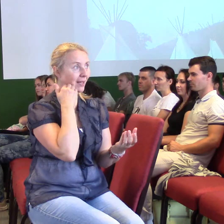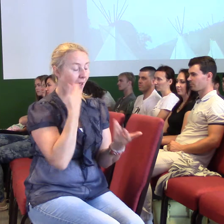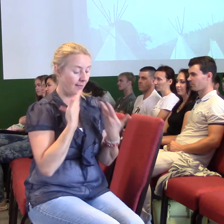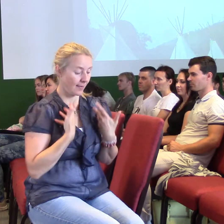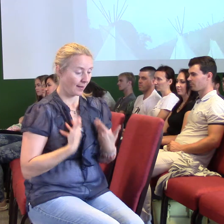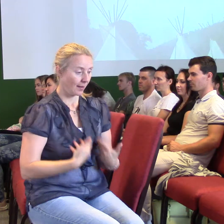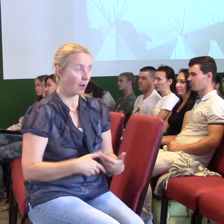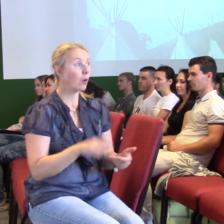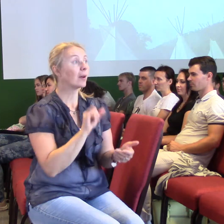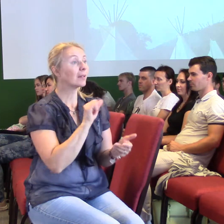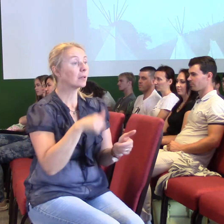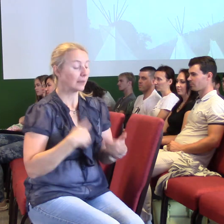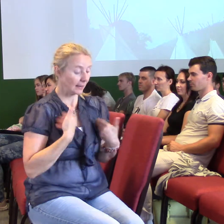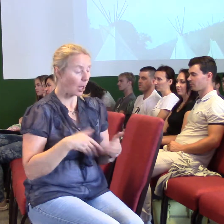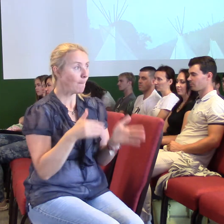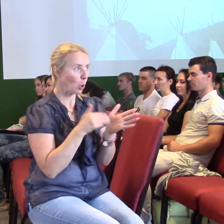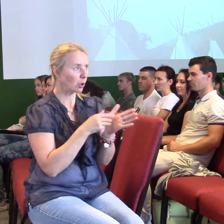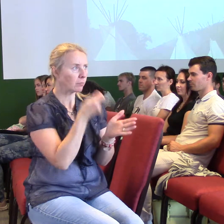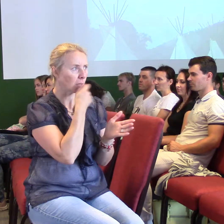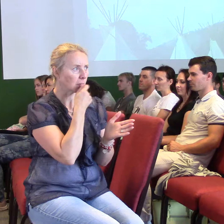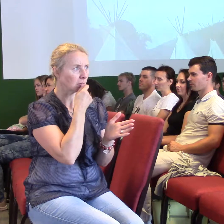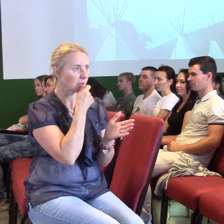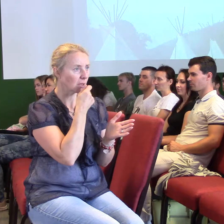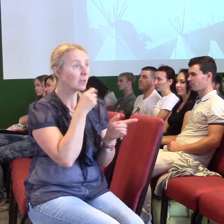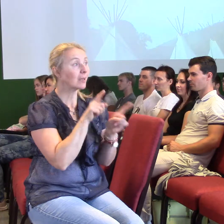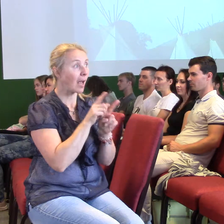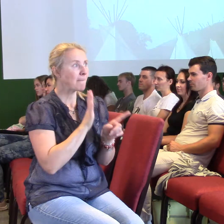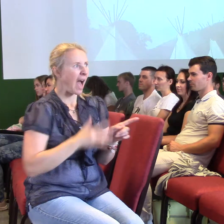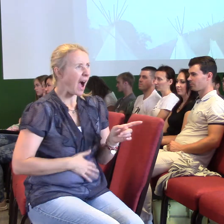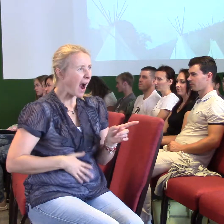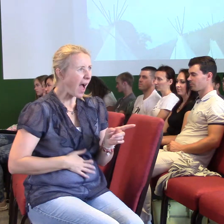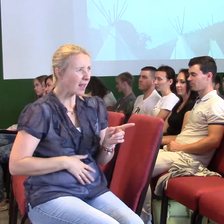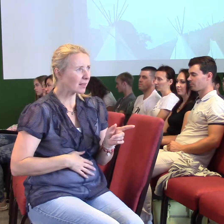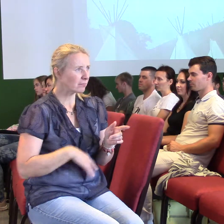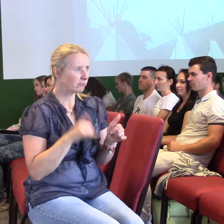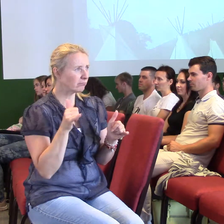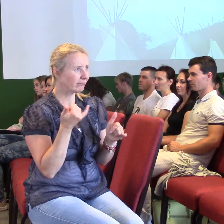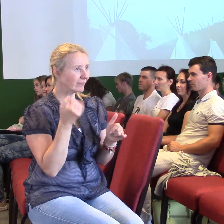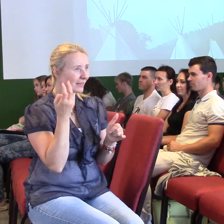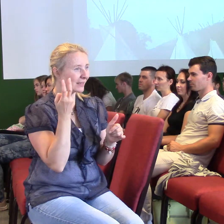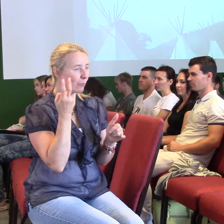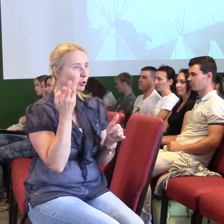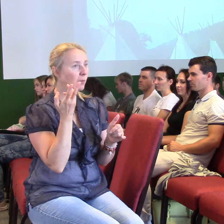které potřebuje jíst a s tělem, které má hlad. A ten hlad potřebuje prostě zasytit